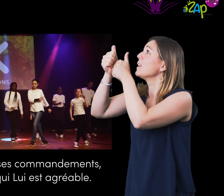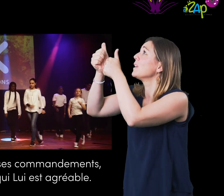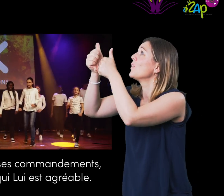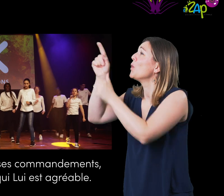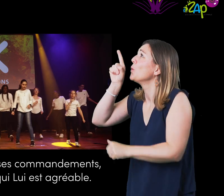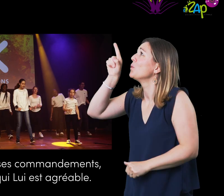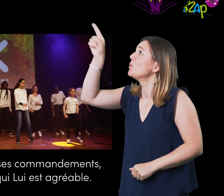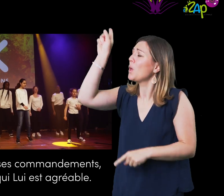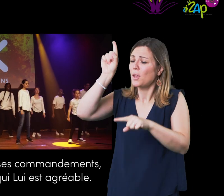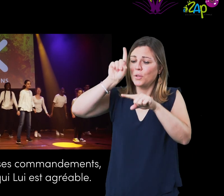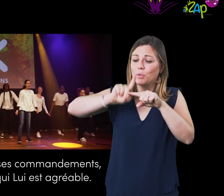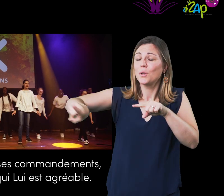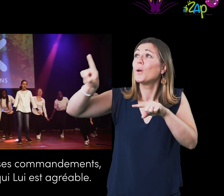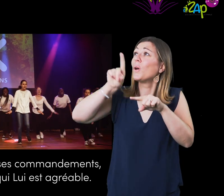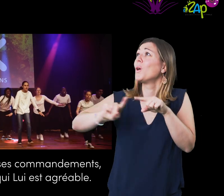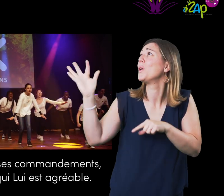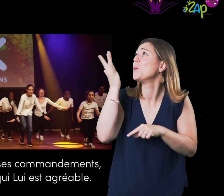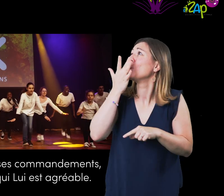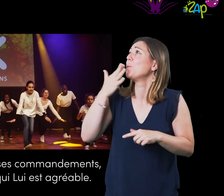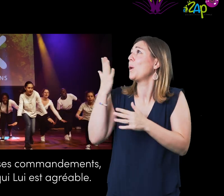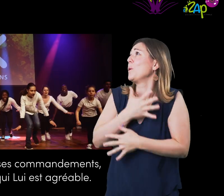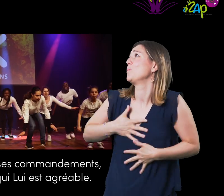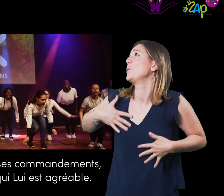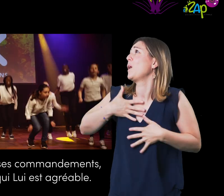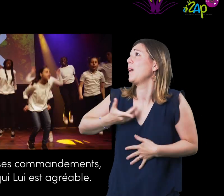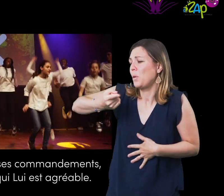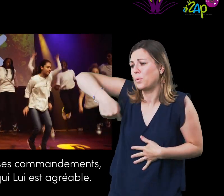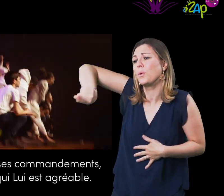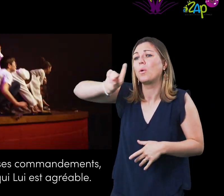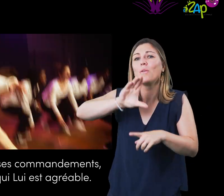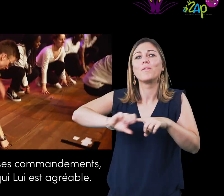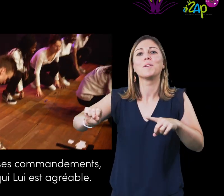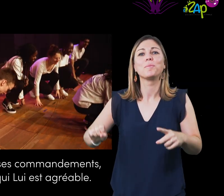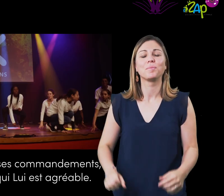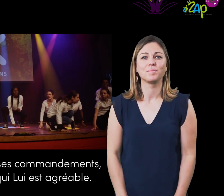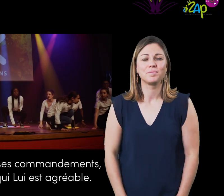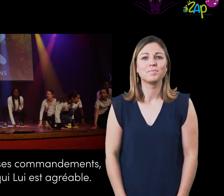que nous faisons ce qui lui est agréable